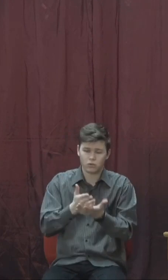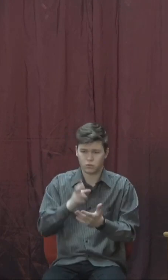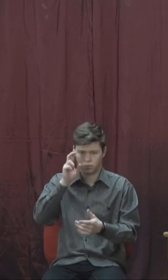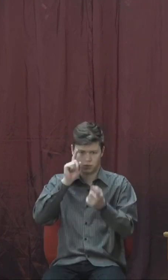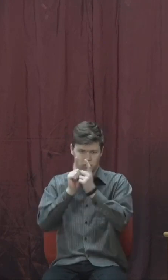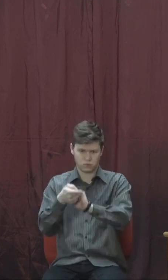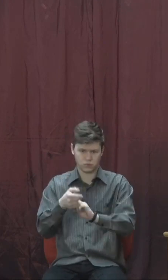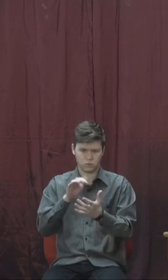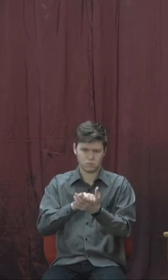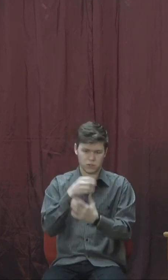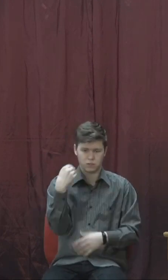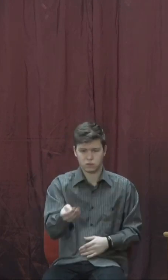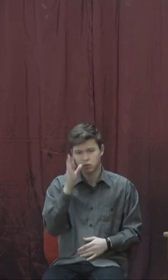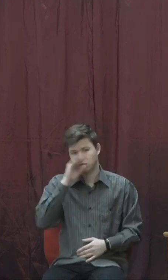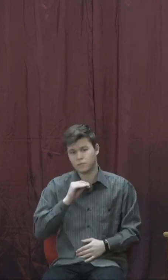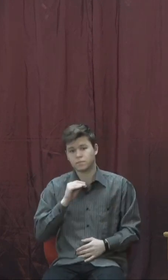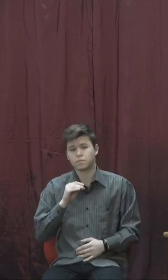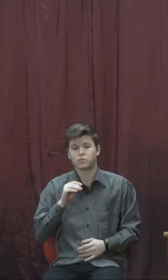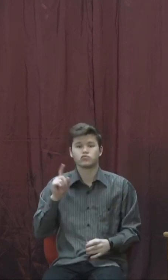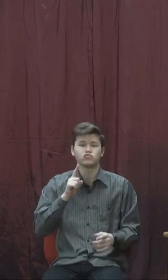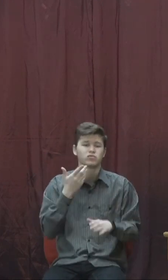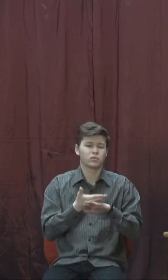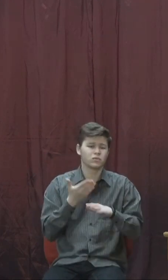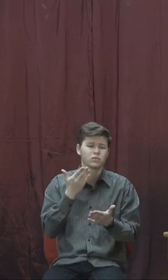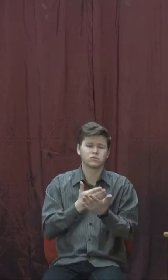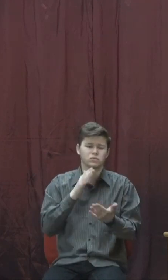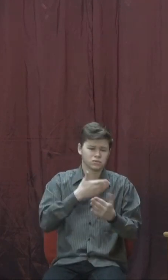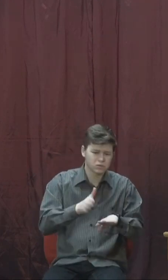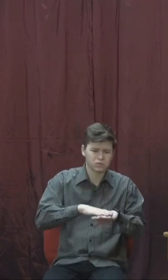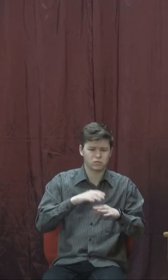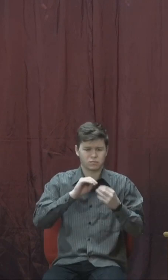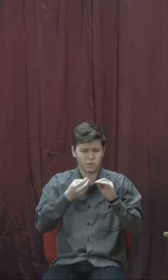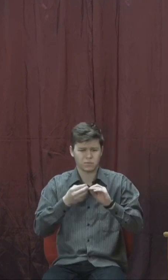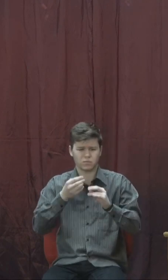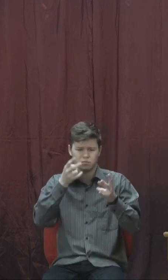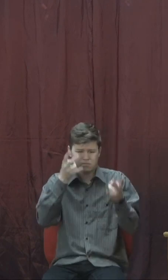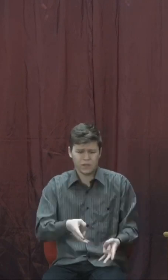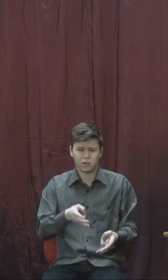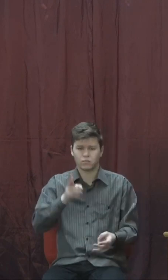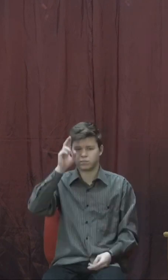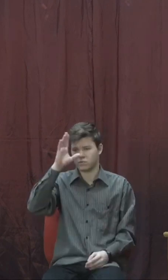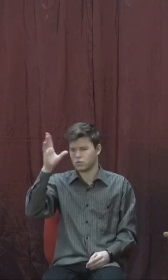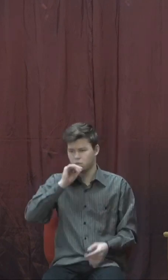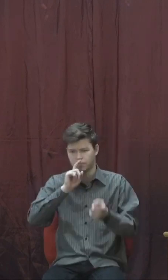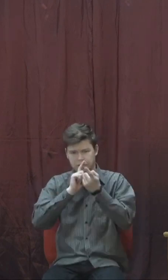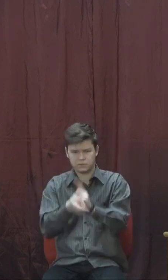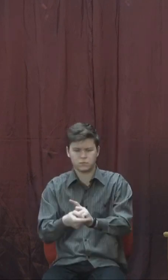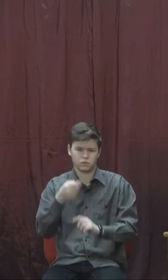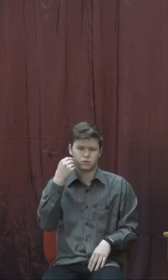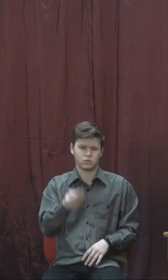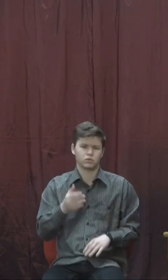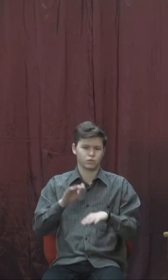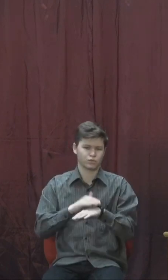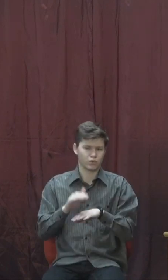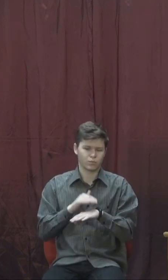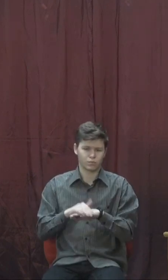на мир, з тісноти перетворити на гостину. Потрібно бути